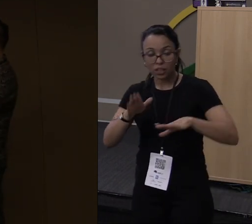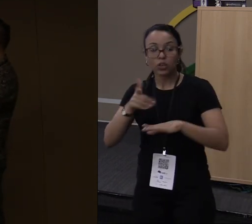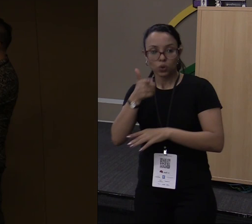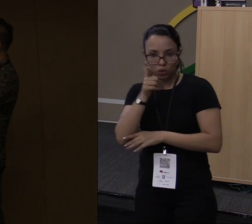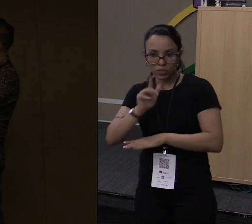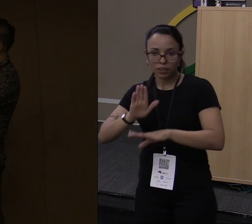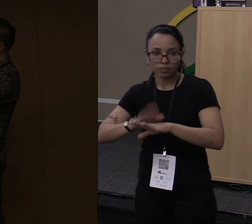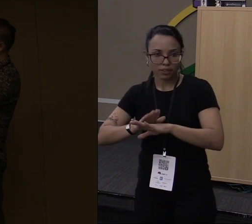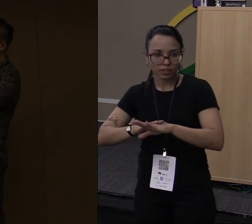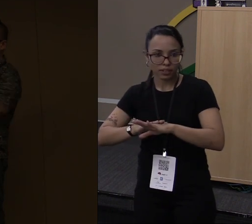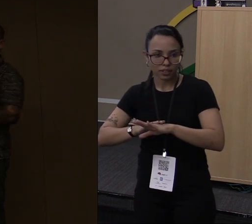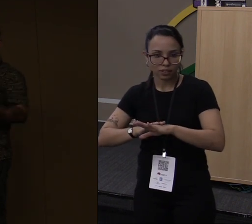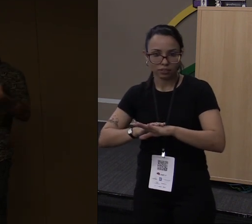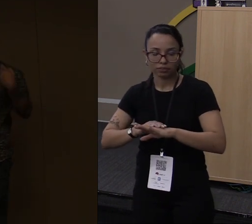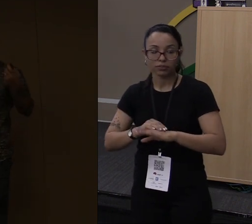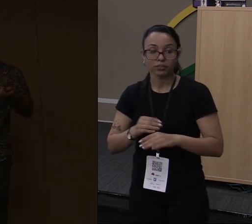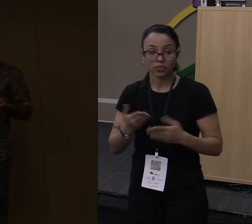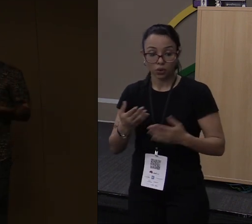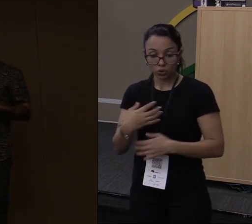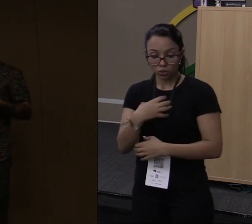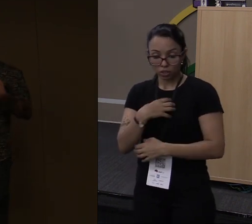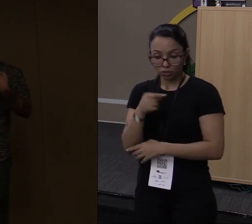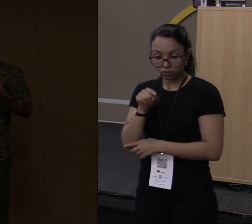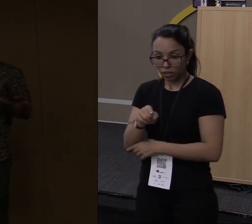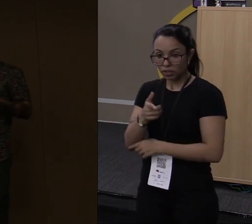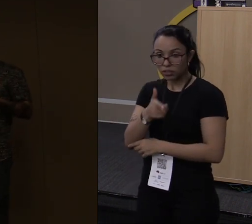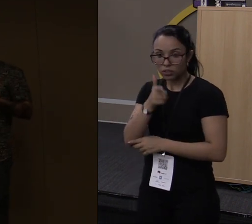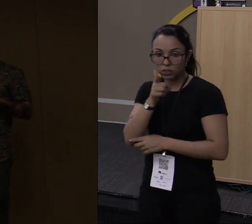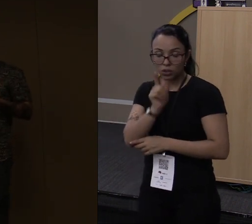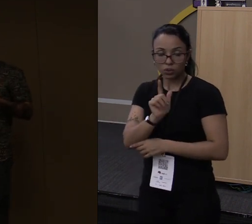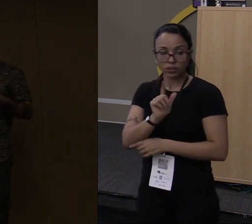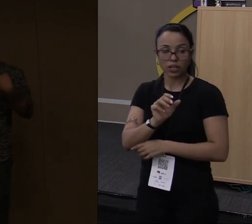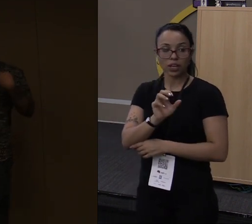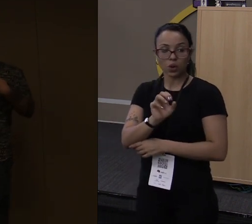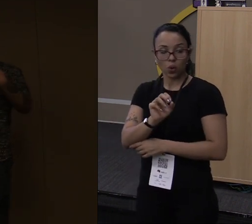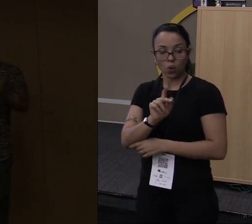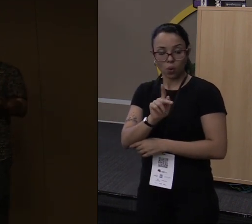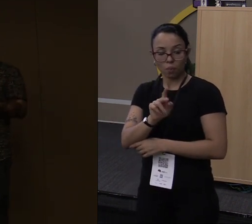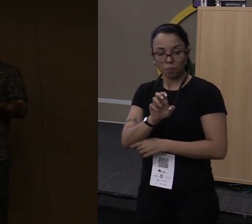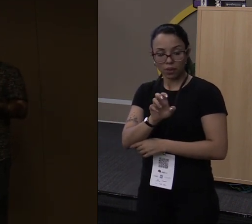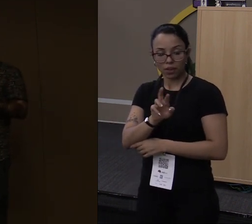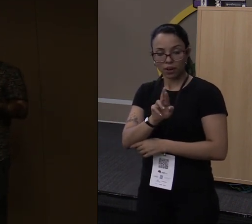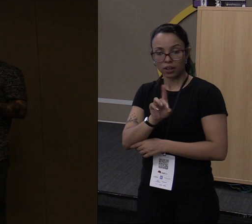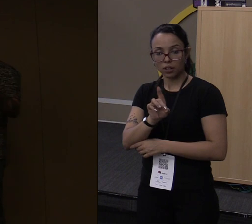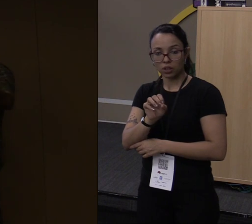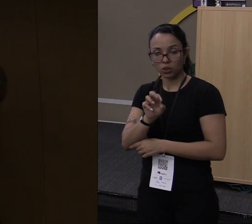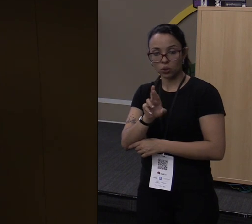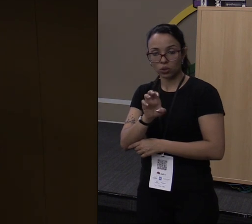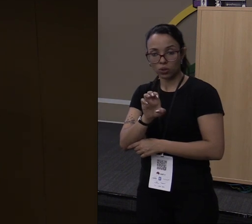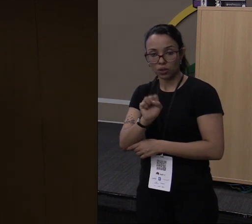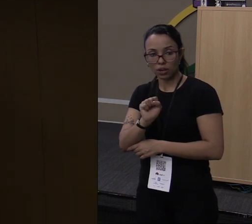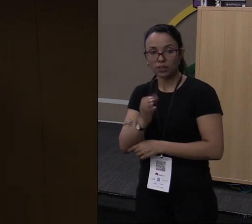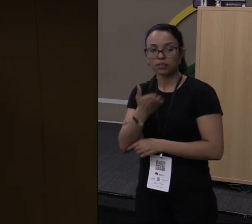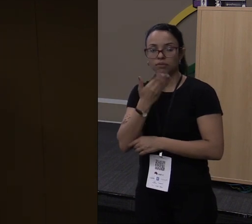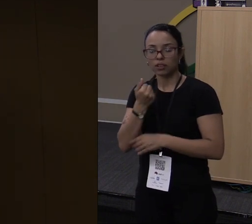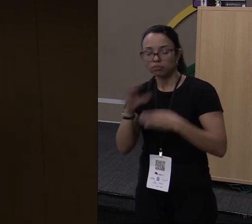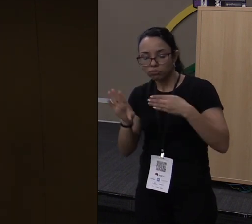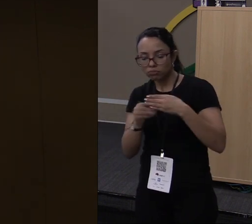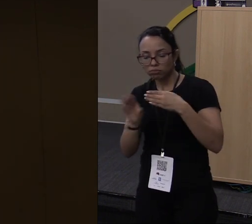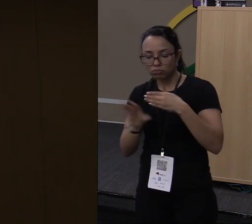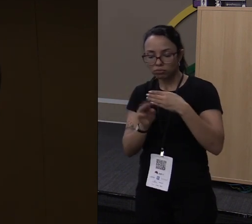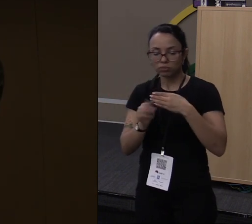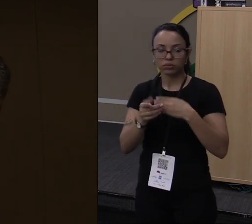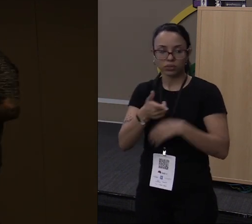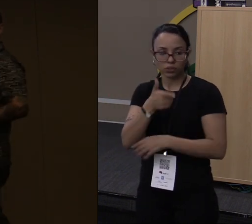Então, dessa forma, você consegue fazer sobrecarga de operadores facilmente, implementando as traits, trazendo ali a cartinha de